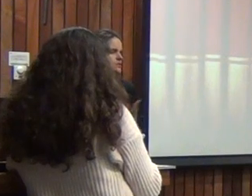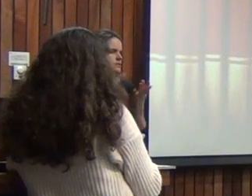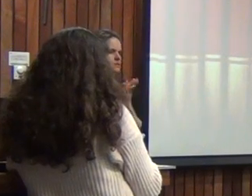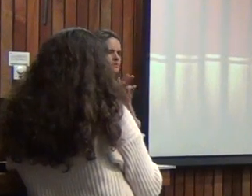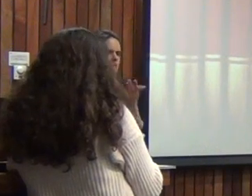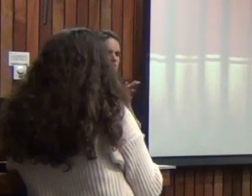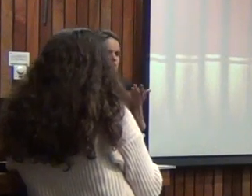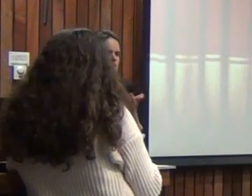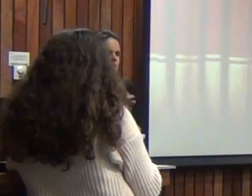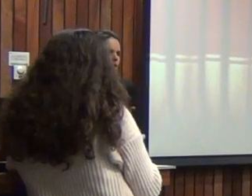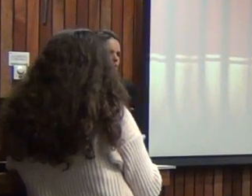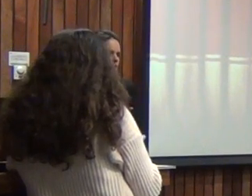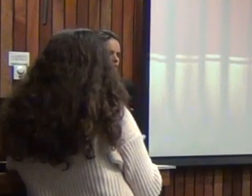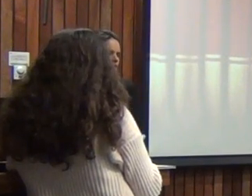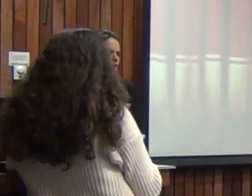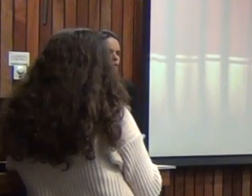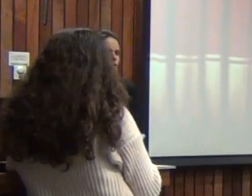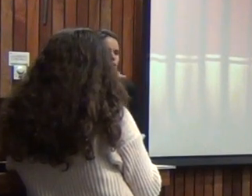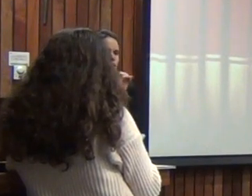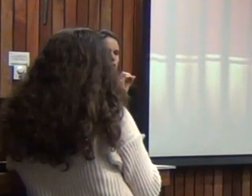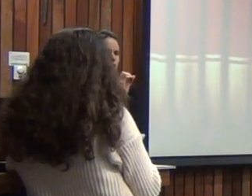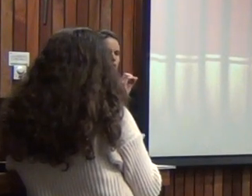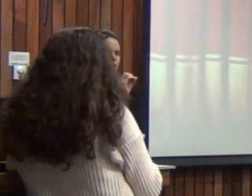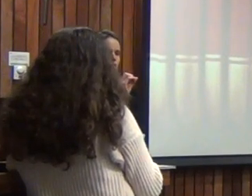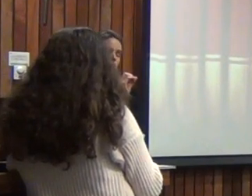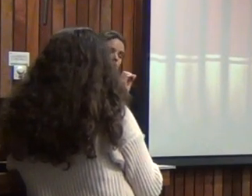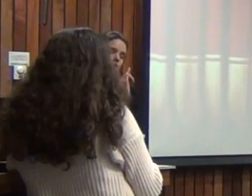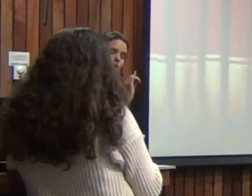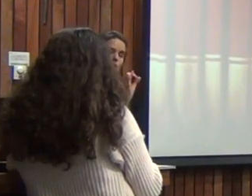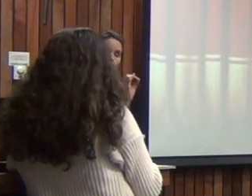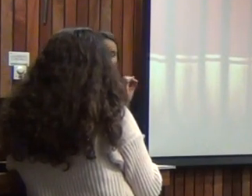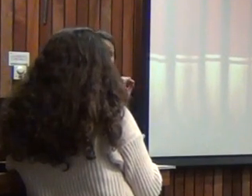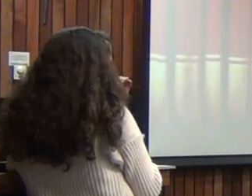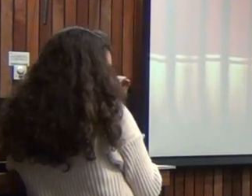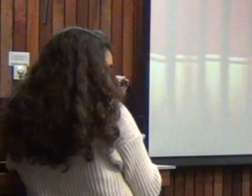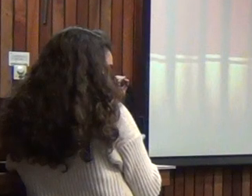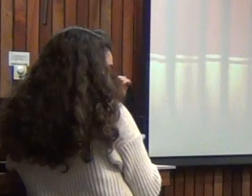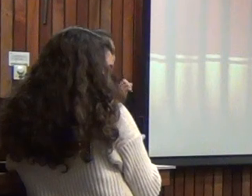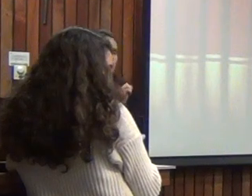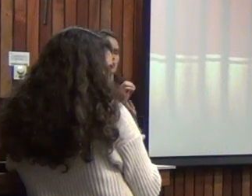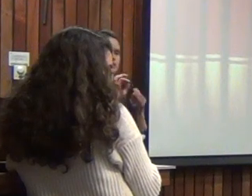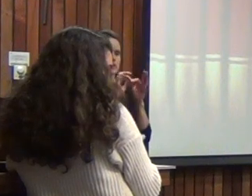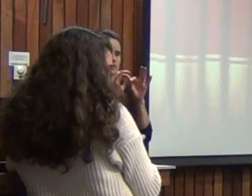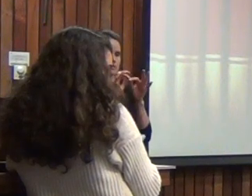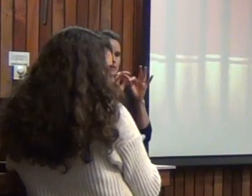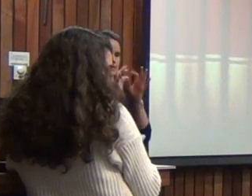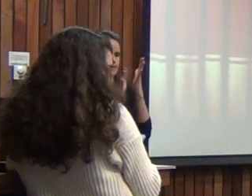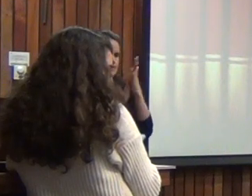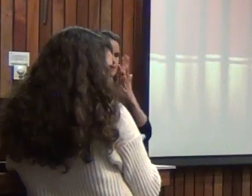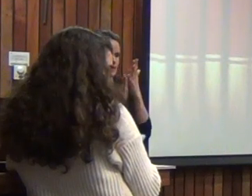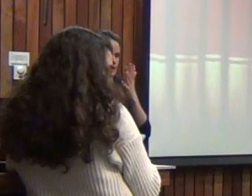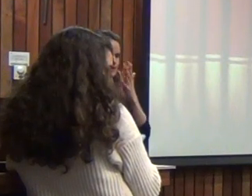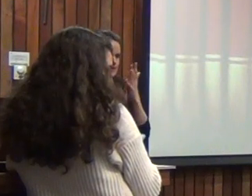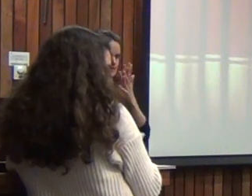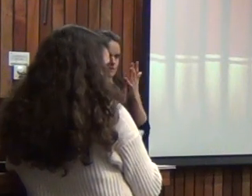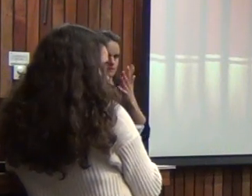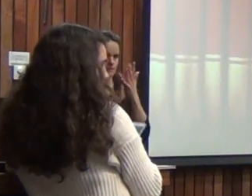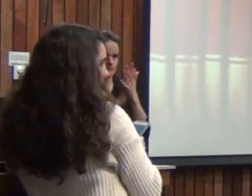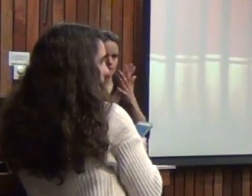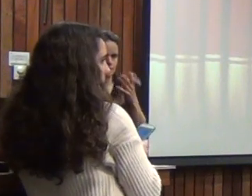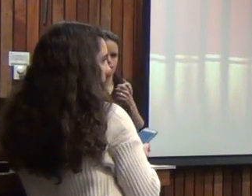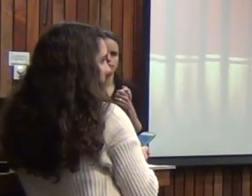audífono o bien y o la interpretación de señas lenguaje de señas